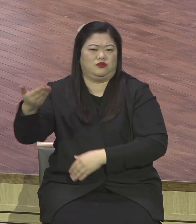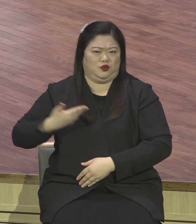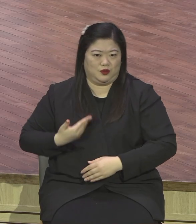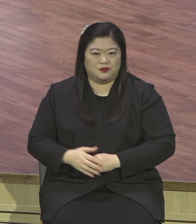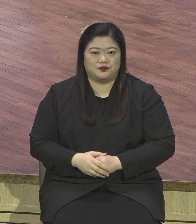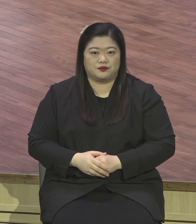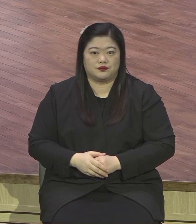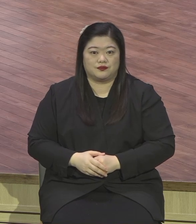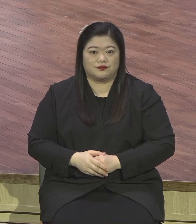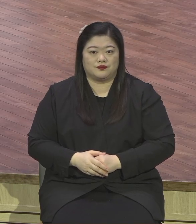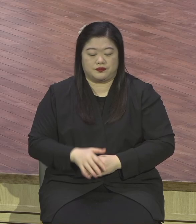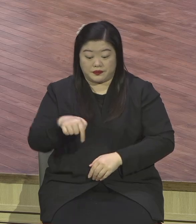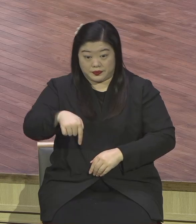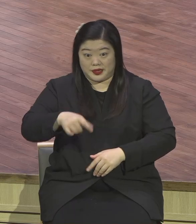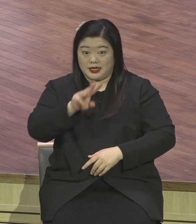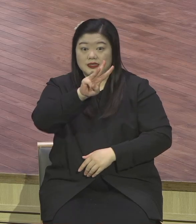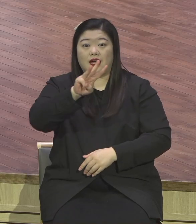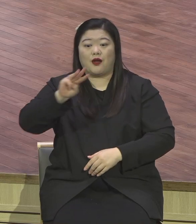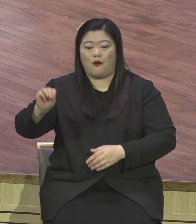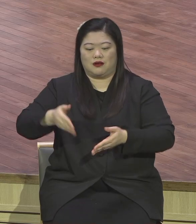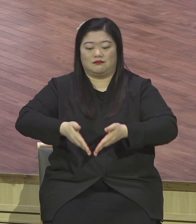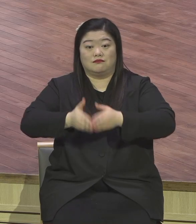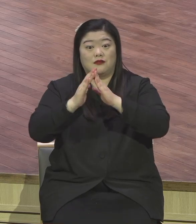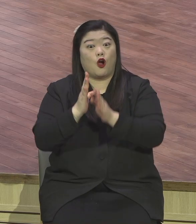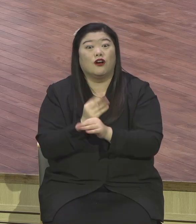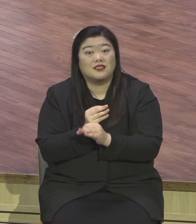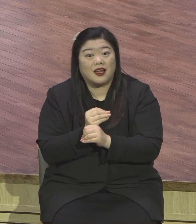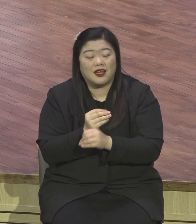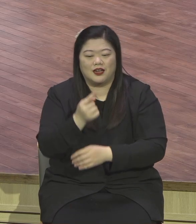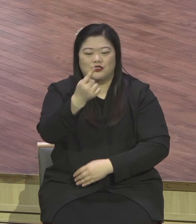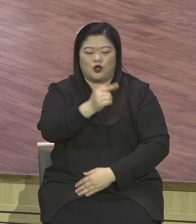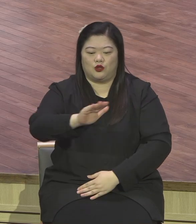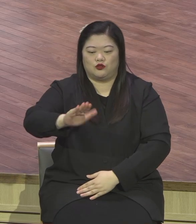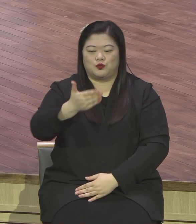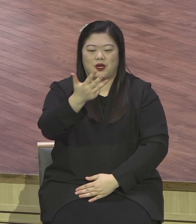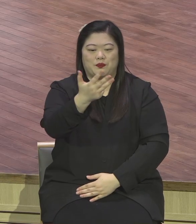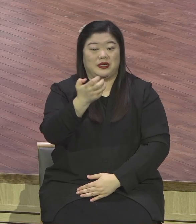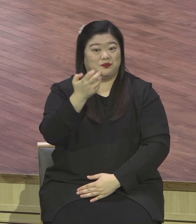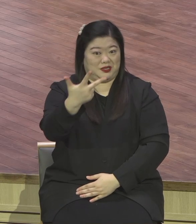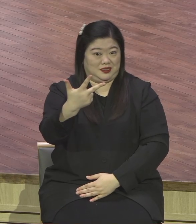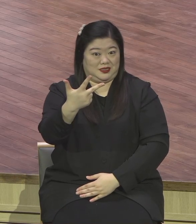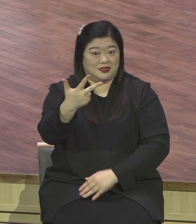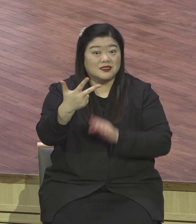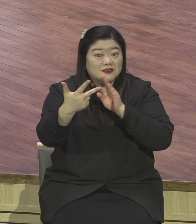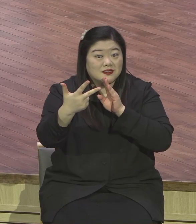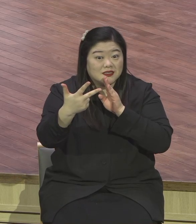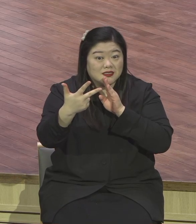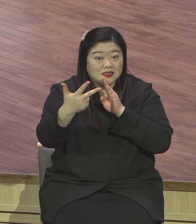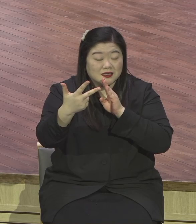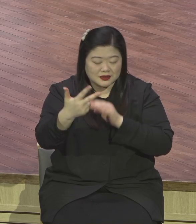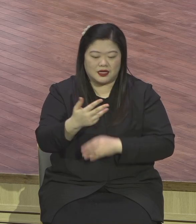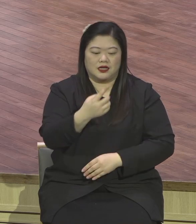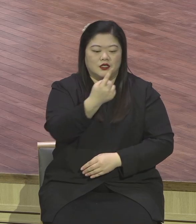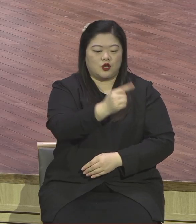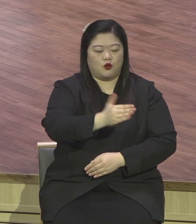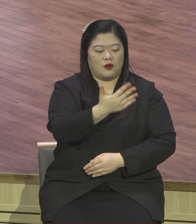설립된 이래 환경 때문에 주의 일에 제동이 걸린 적이 단 한 번도 없습니다.